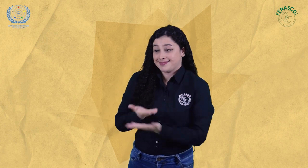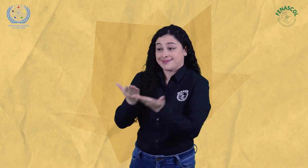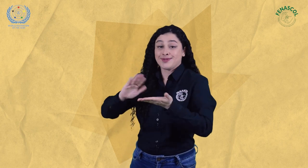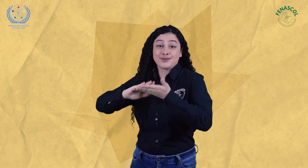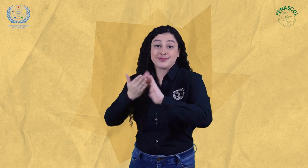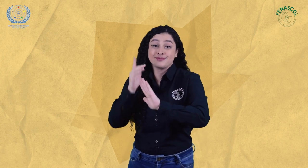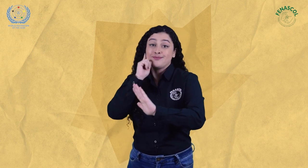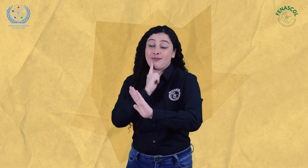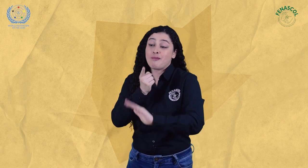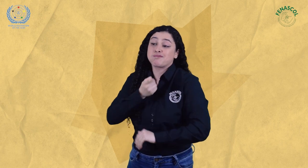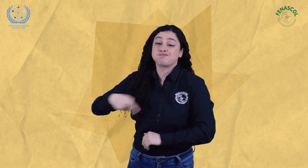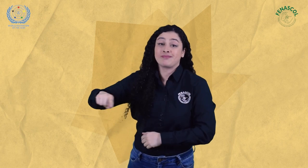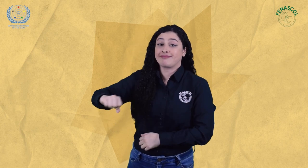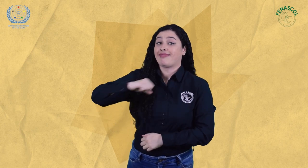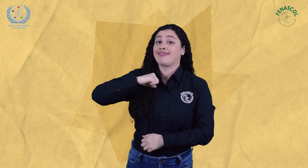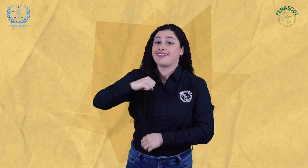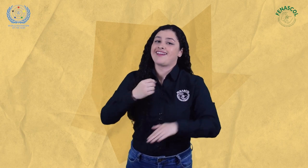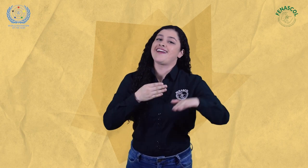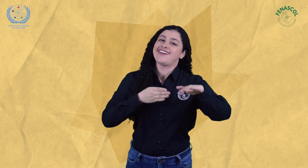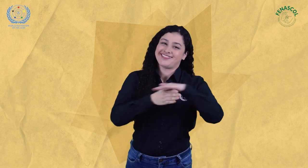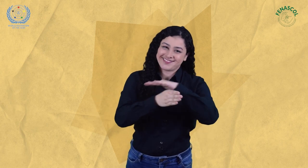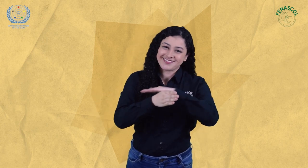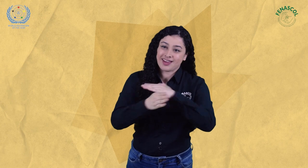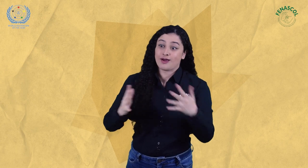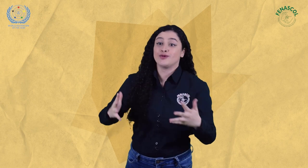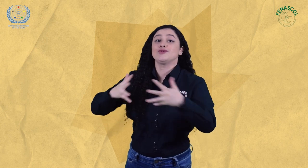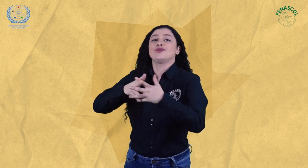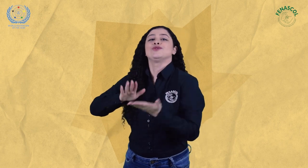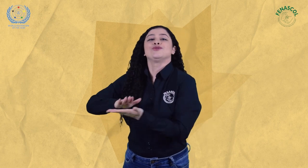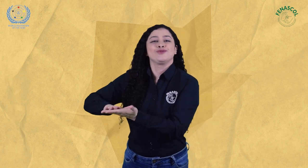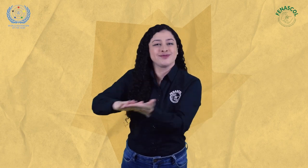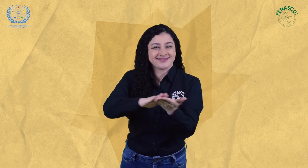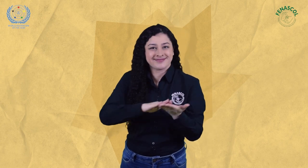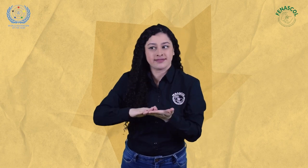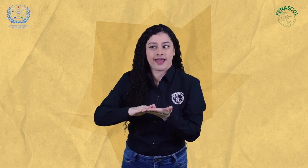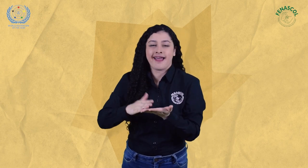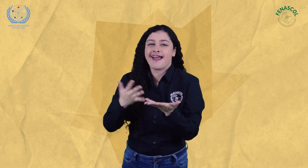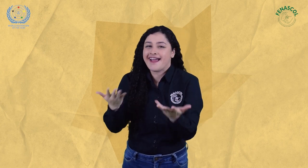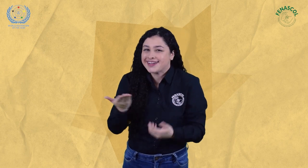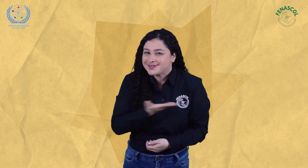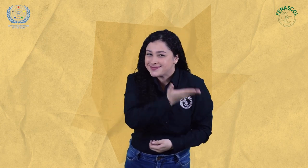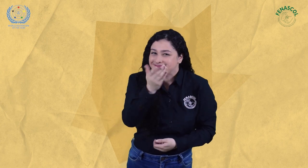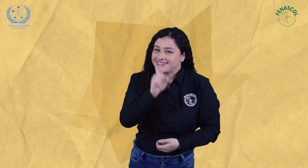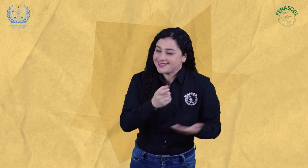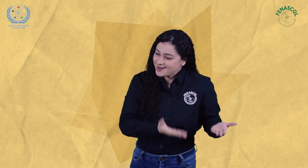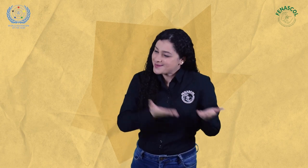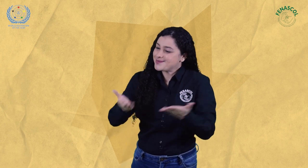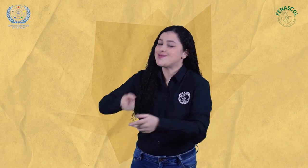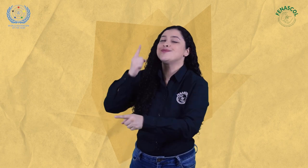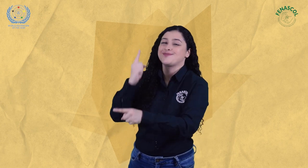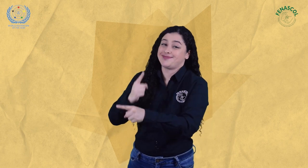aportar a las personas sordas en el ejercicio del derecho a la accesibilidad por medio de los ajustes razonables.